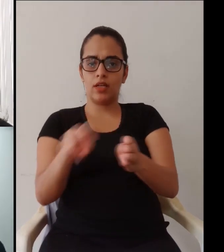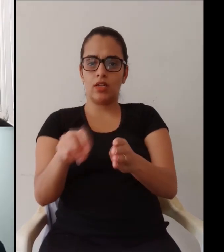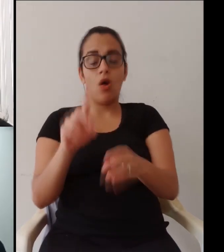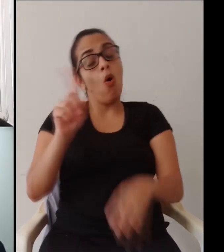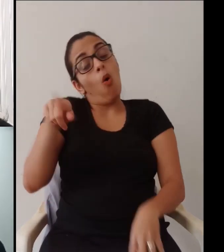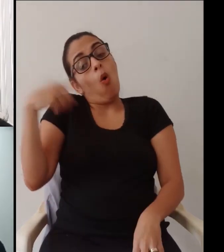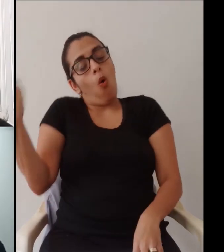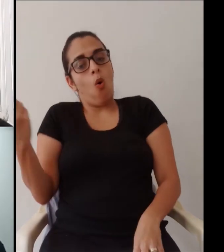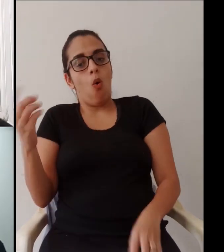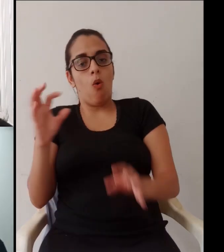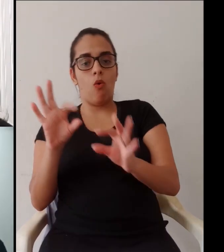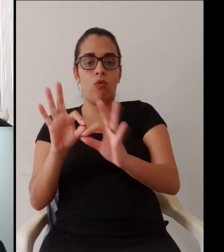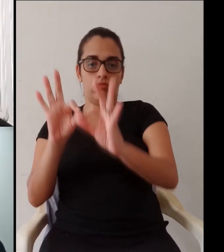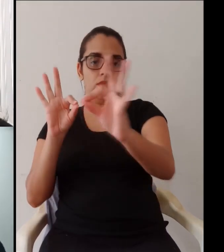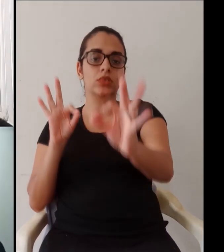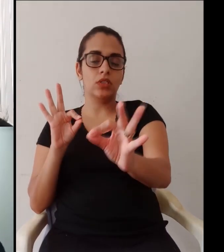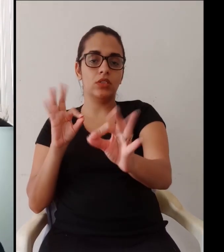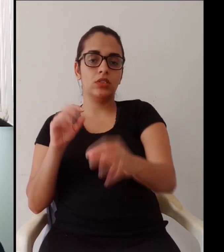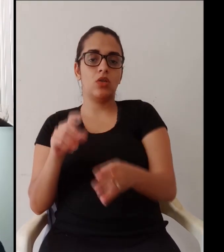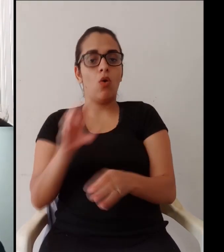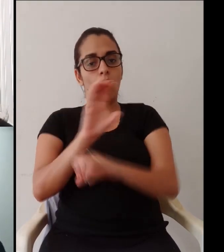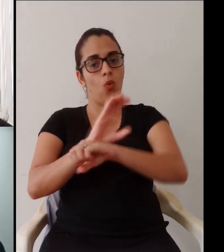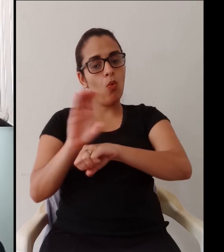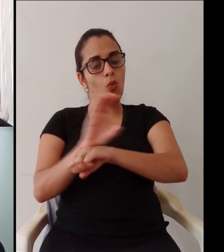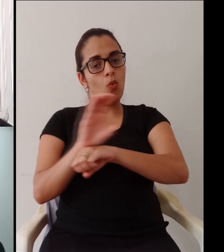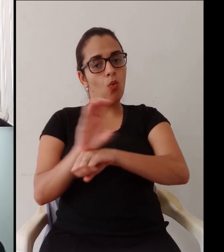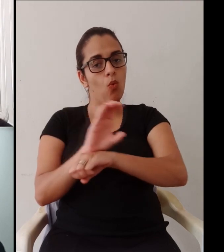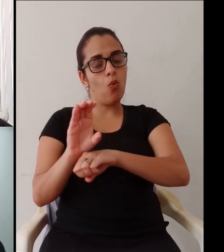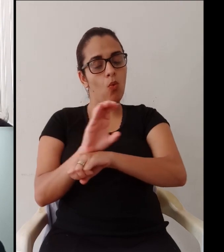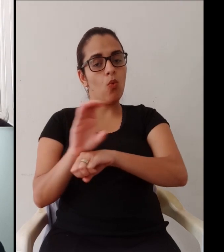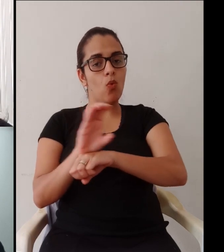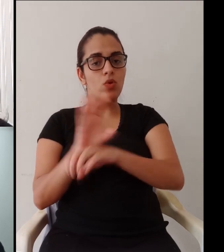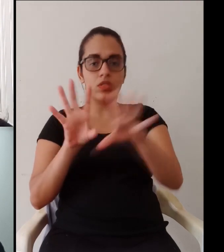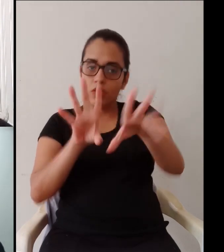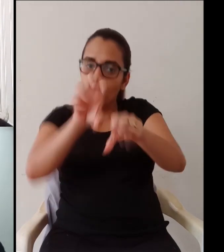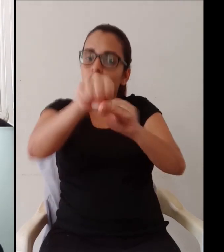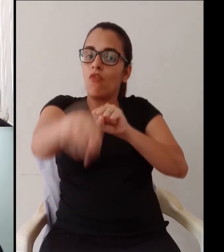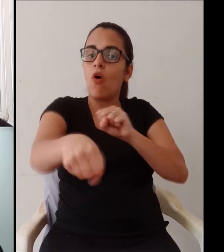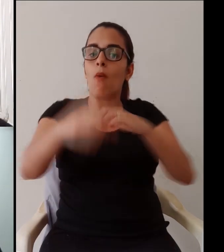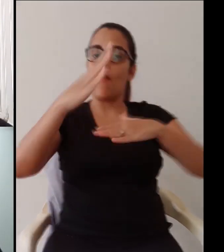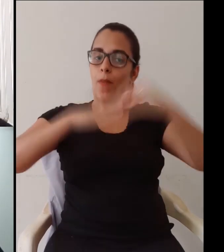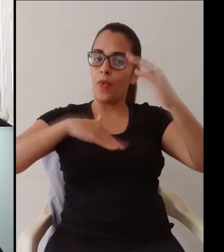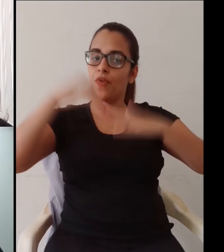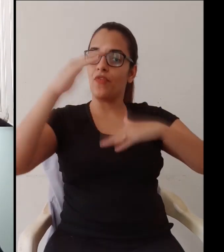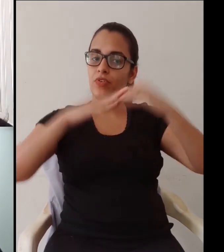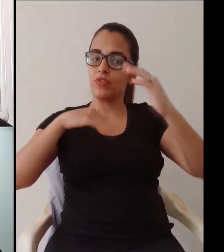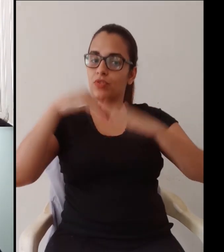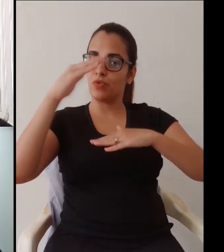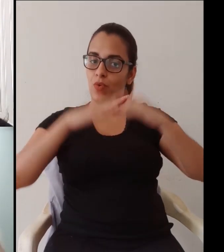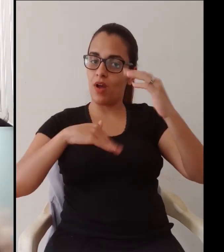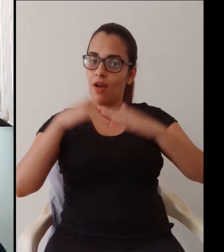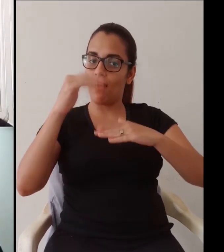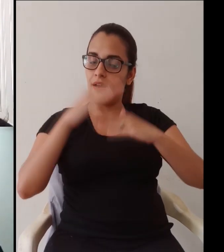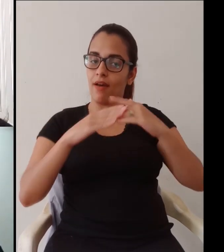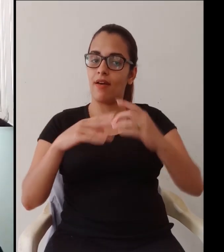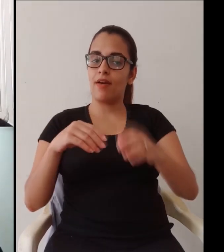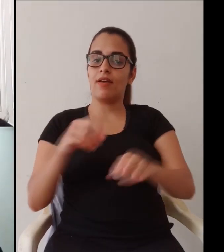decisão. E também ofertar cursos, né? Na modalidade, cursos ou na modalidade à distância,